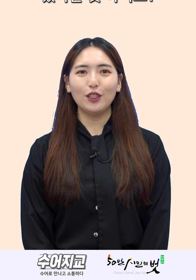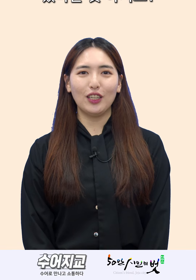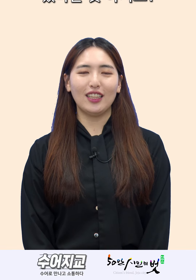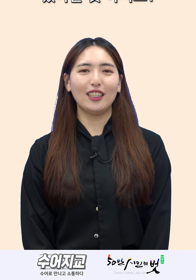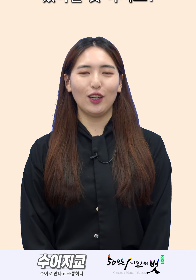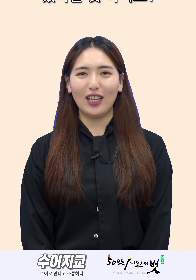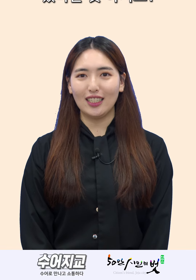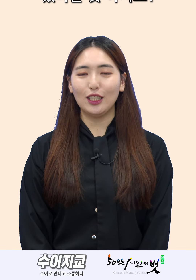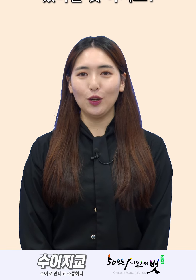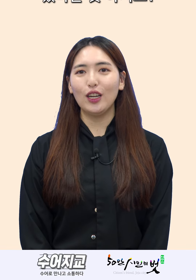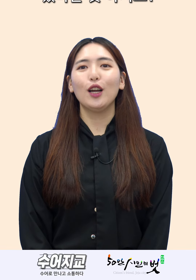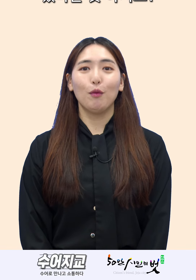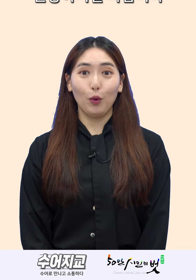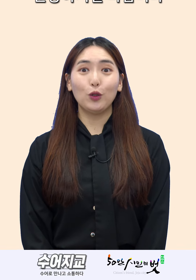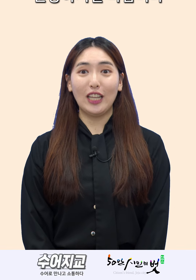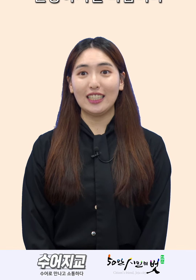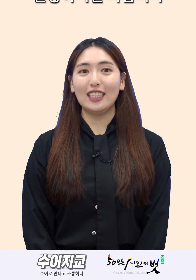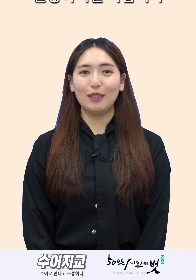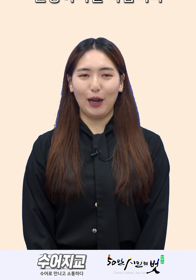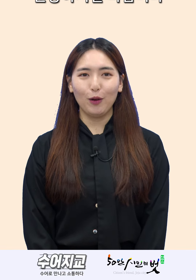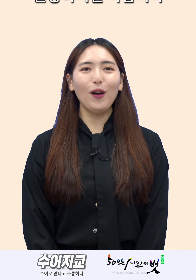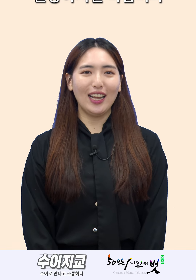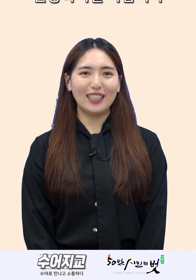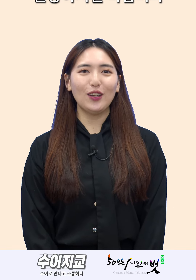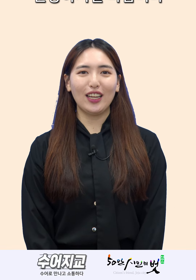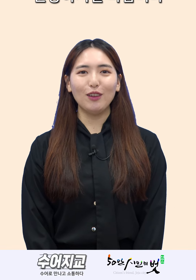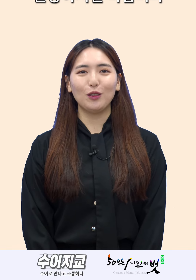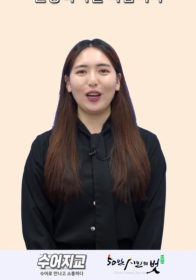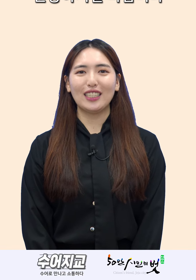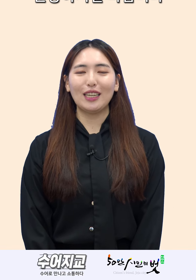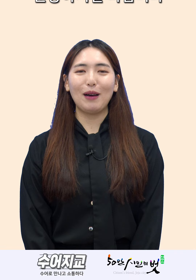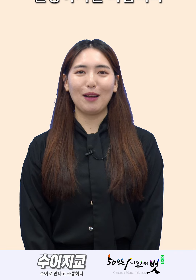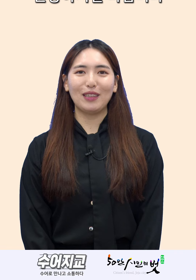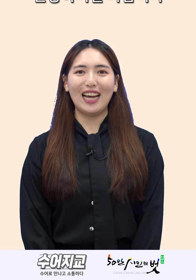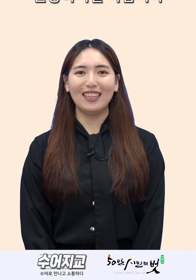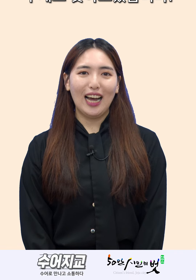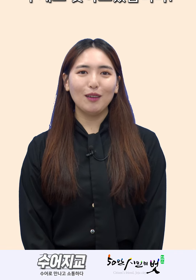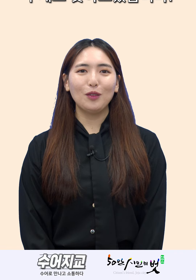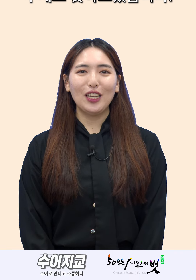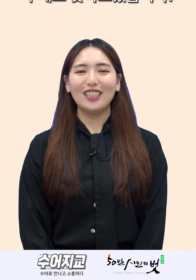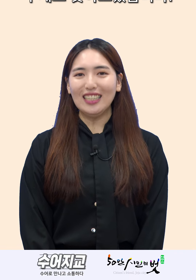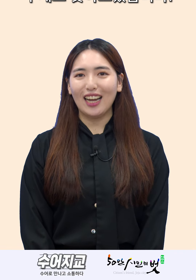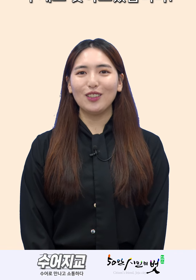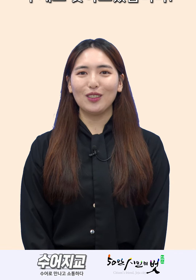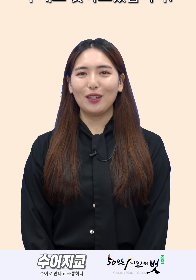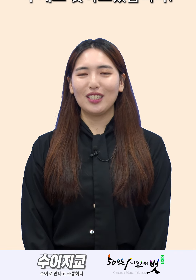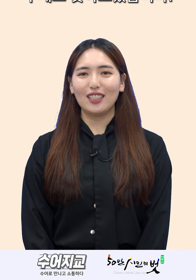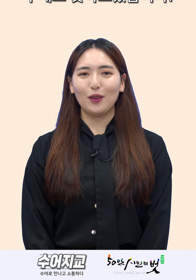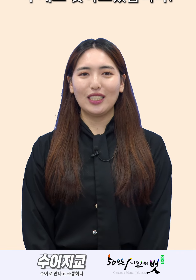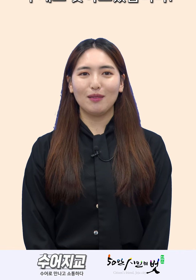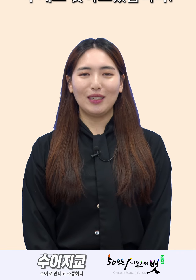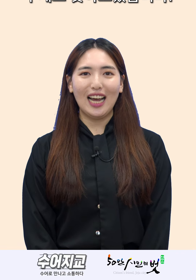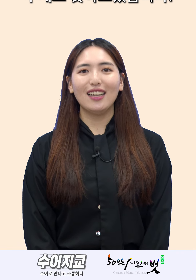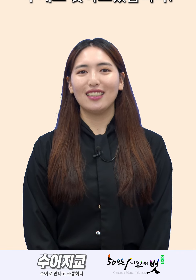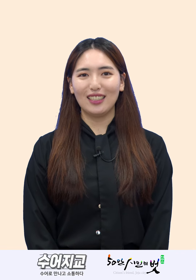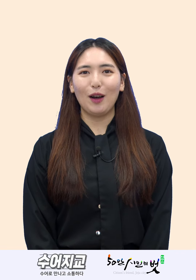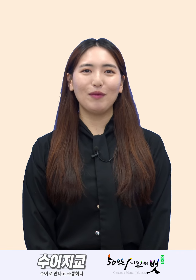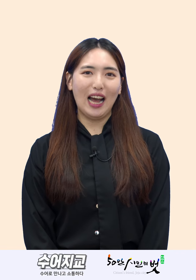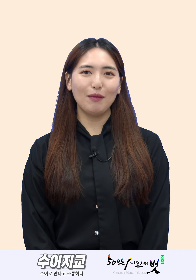수 있다는 것 아시죠? 모두 다치지 말고 안정하게 운동하시길 바랍니다 다음 주에는 다른 주제로 찾아오겠습니다 그럼 다음